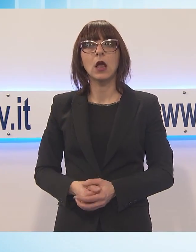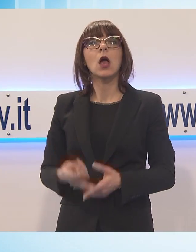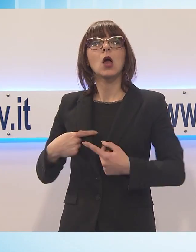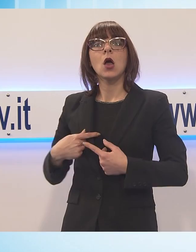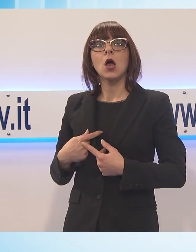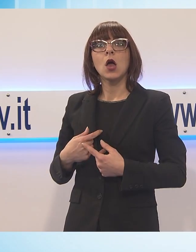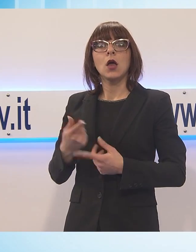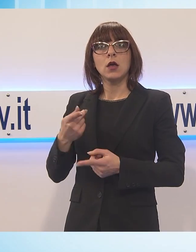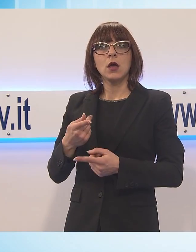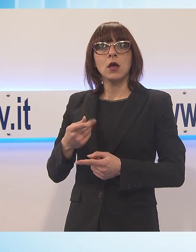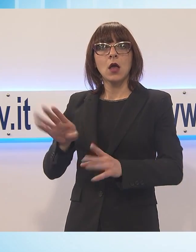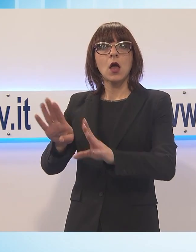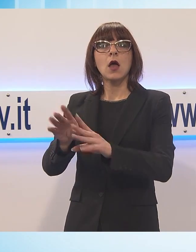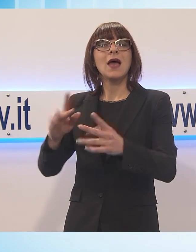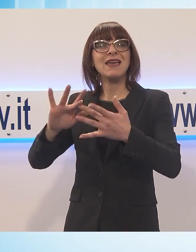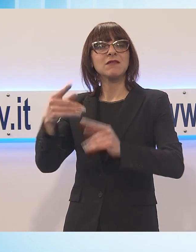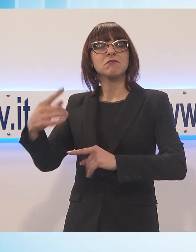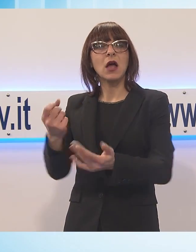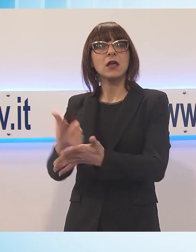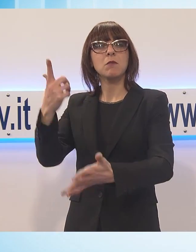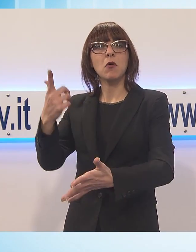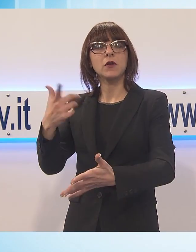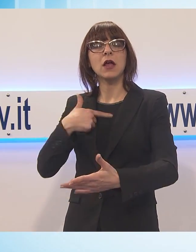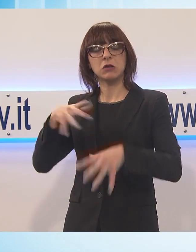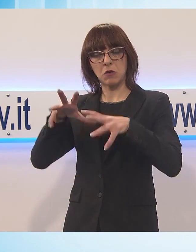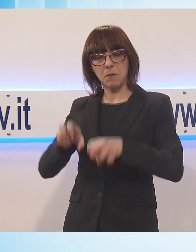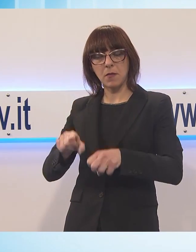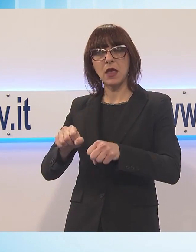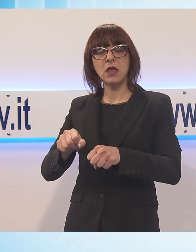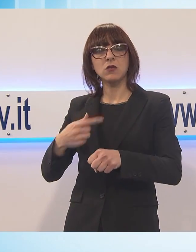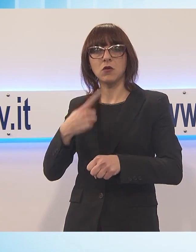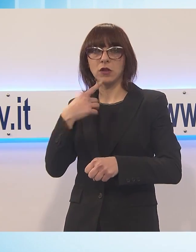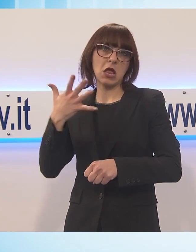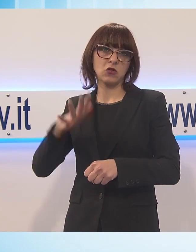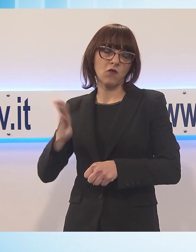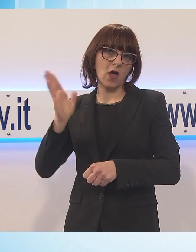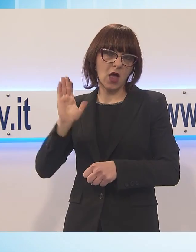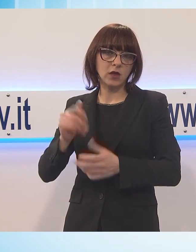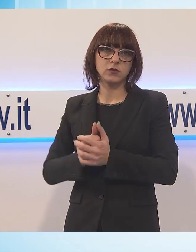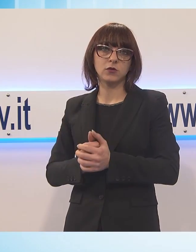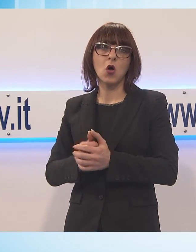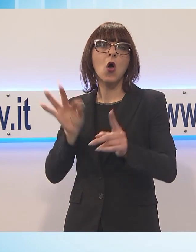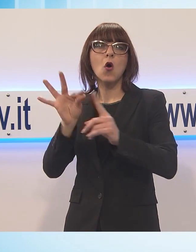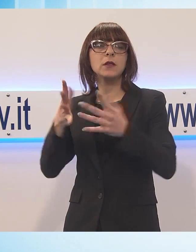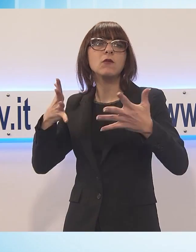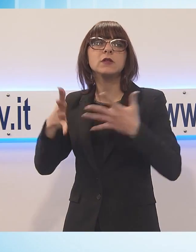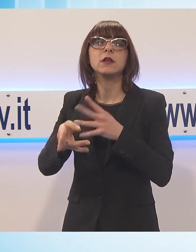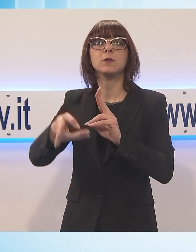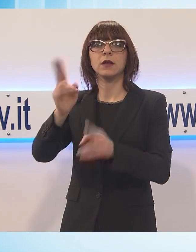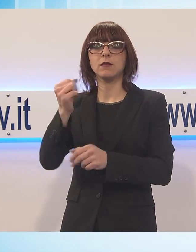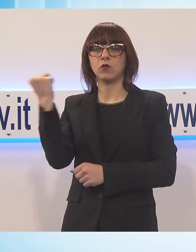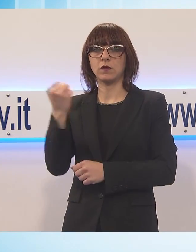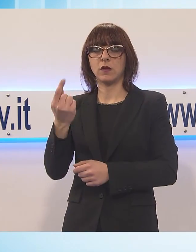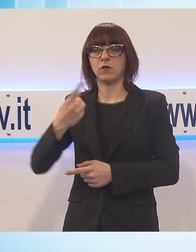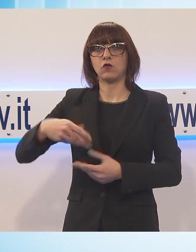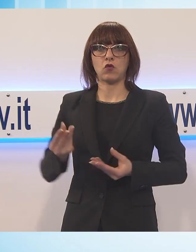con i cittadini, gli utenti, anche al fine di garantire una maggiore trasparenza nel servizio che eroghiamo. Infatti